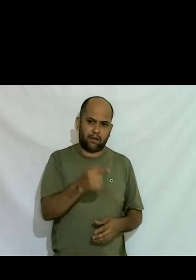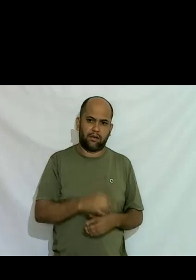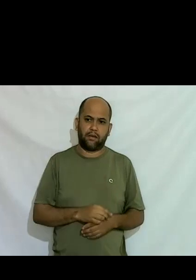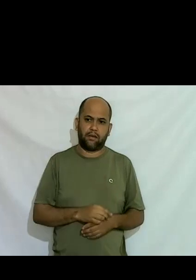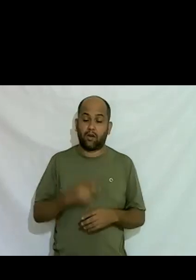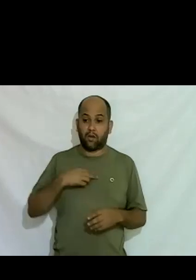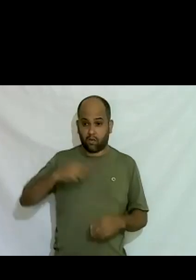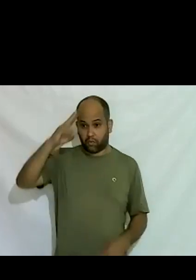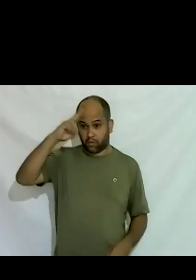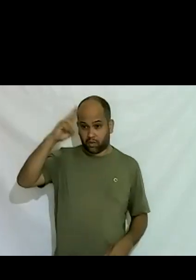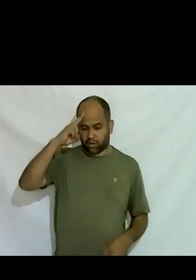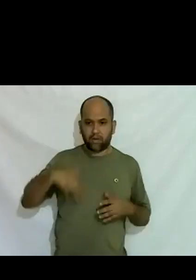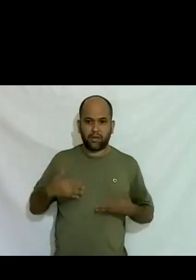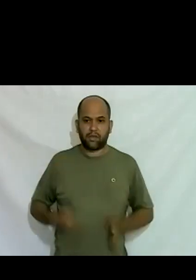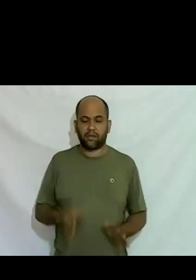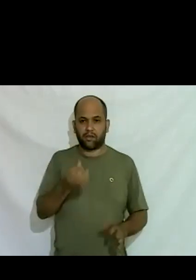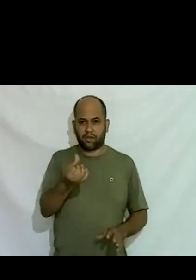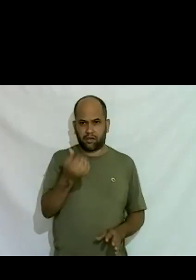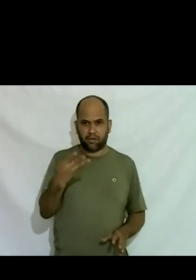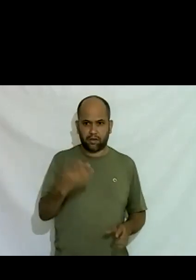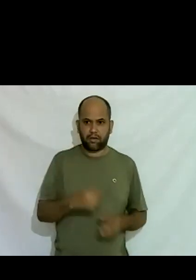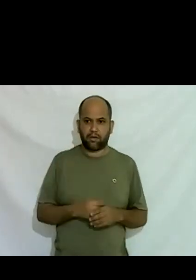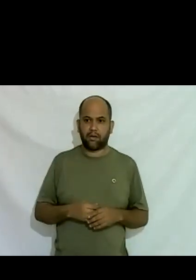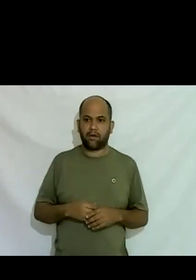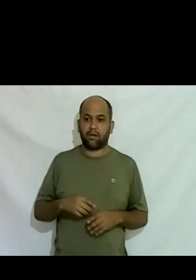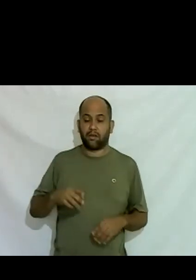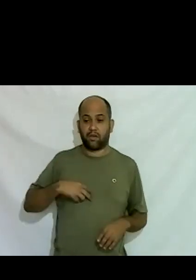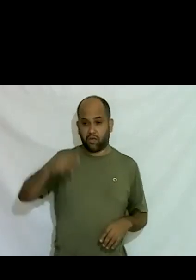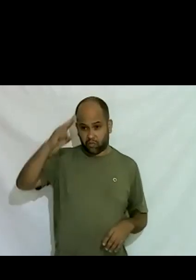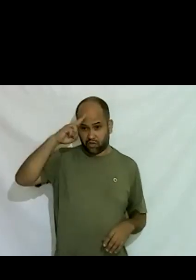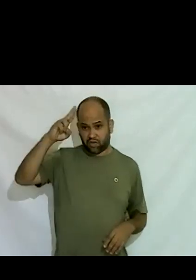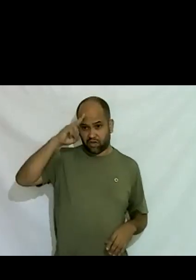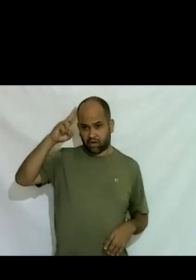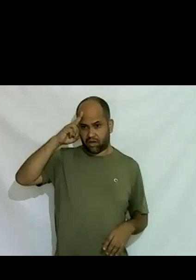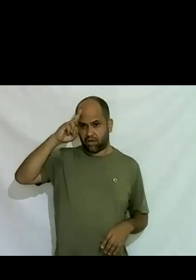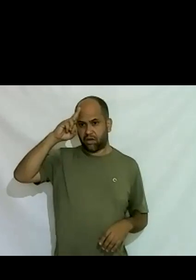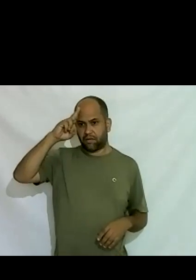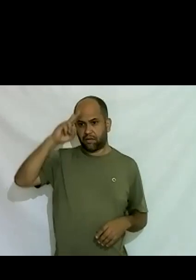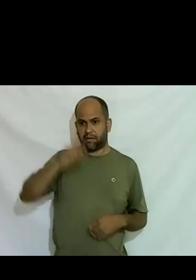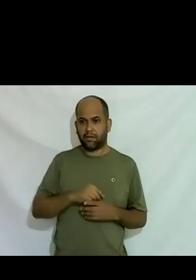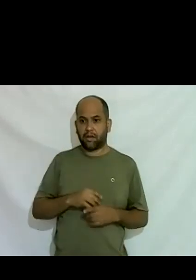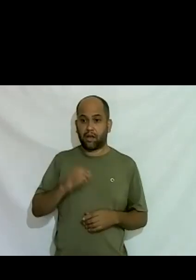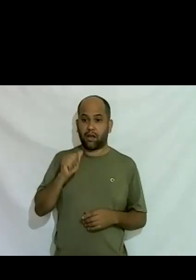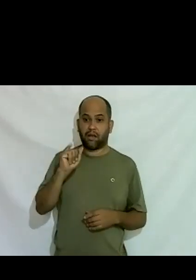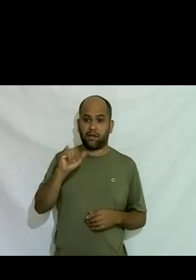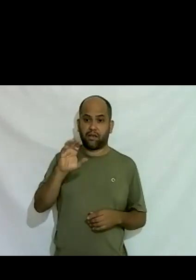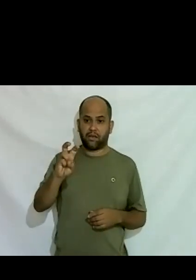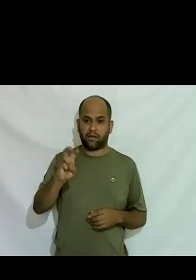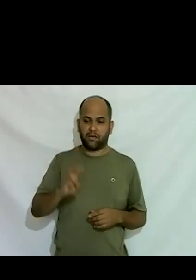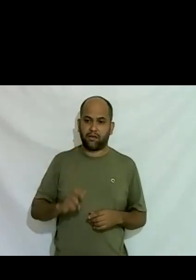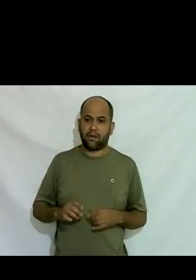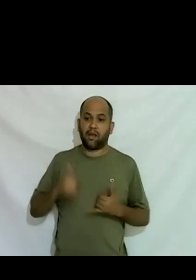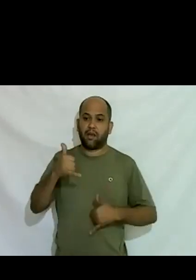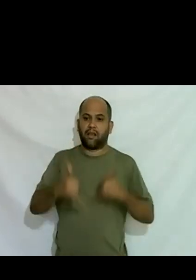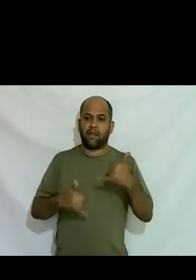militar eu sou de 64 né auge do regime militar é aí 5 né as trans as